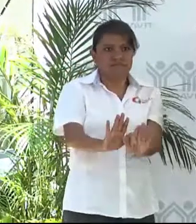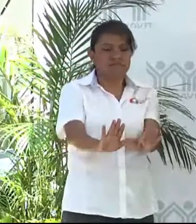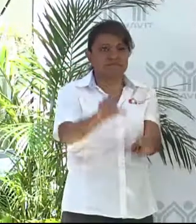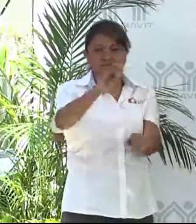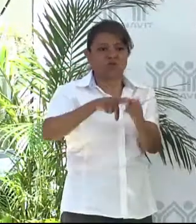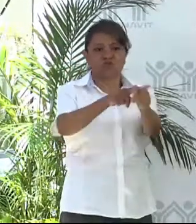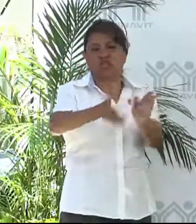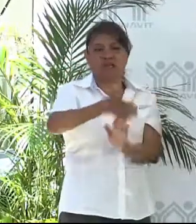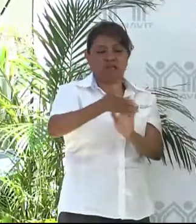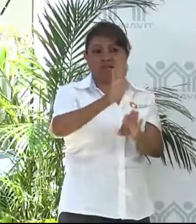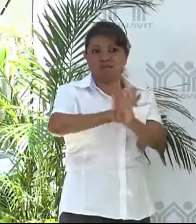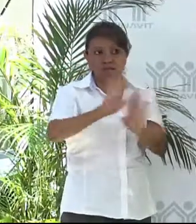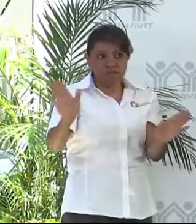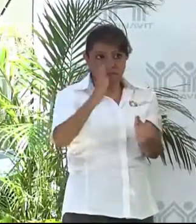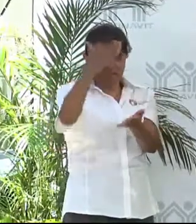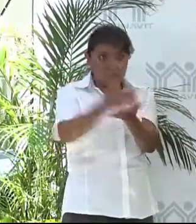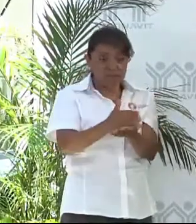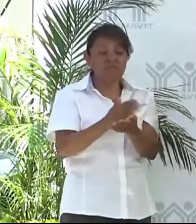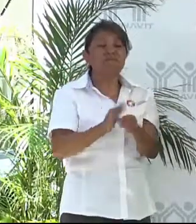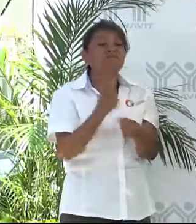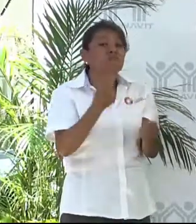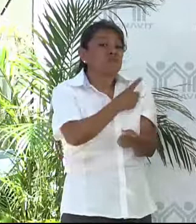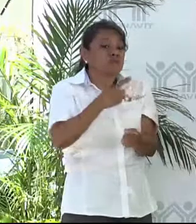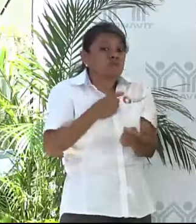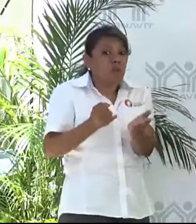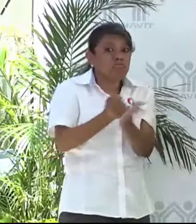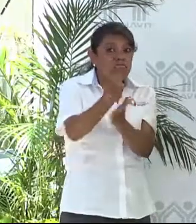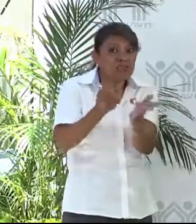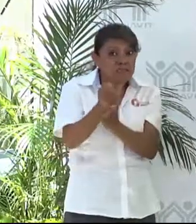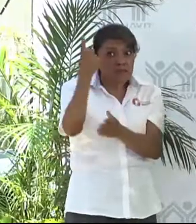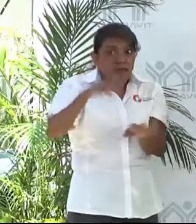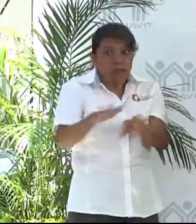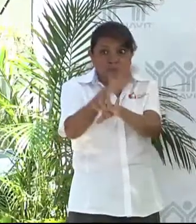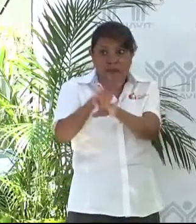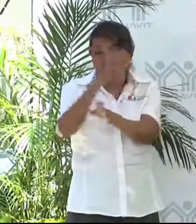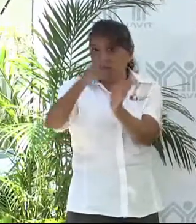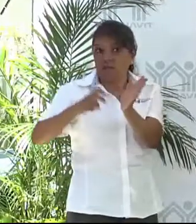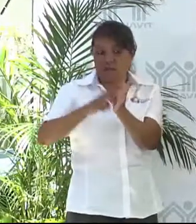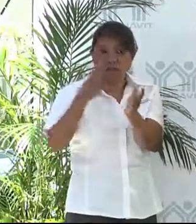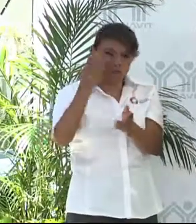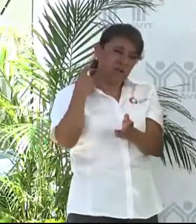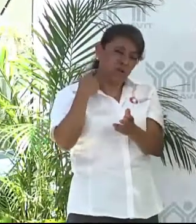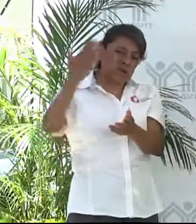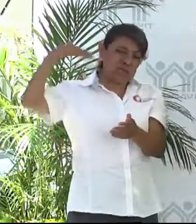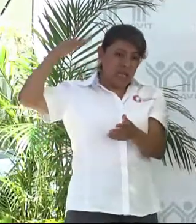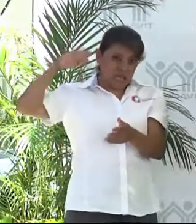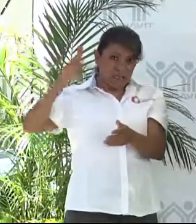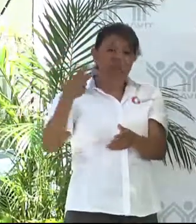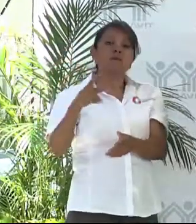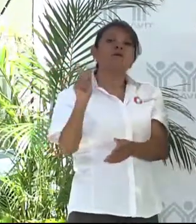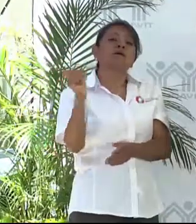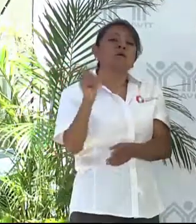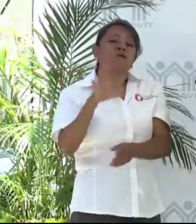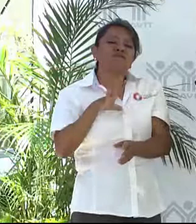porque había que tomar la decisión de rectificar esa política. Y cuando se rectifican las políticas,